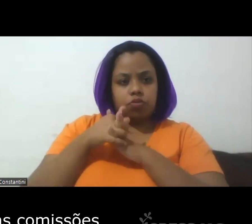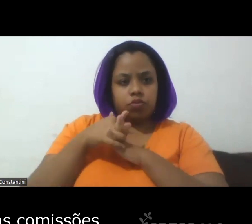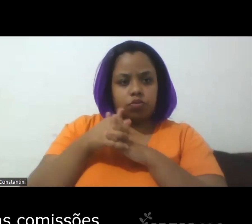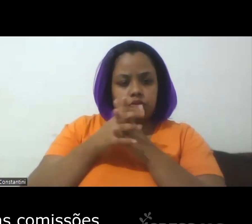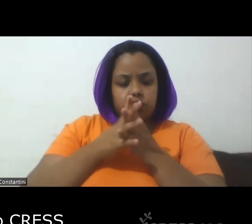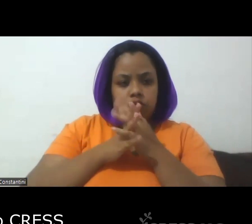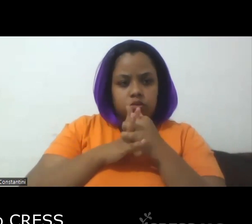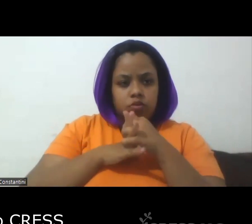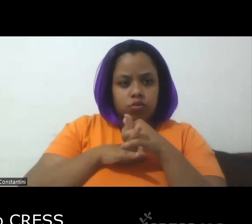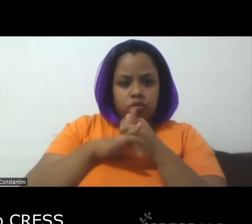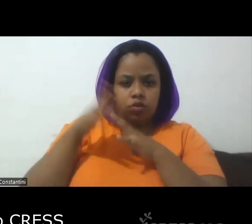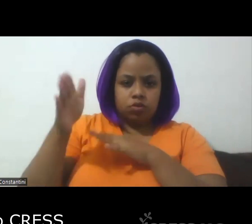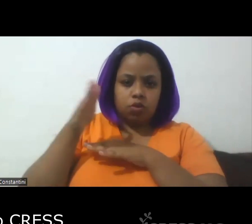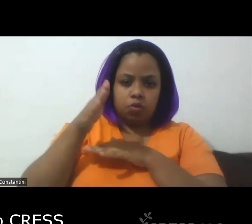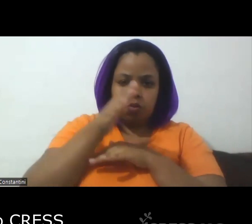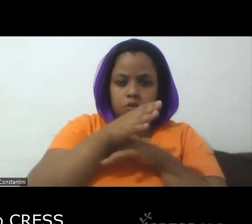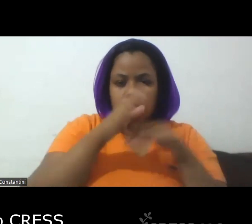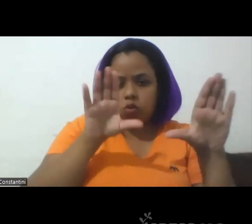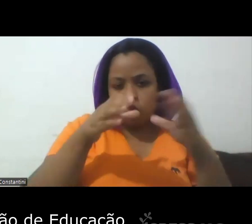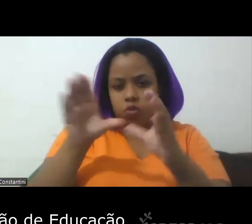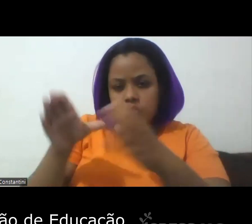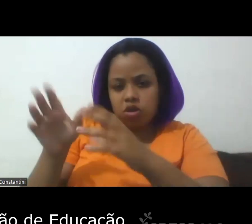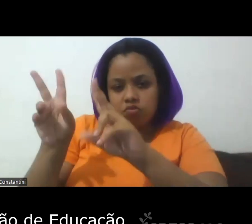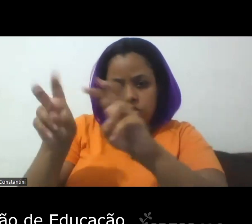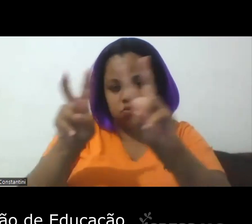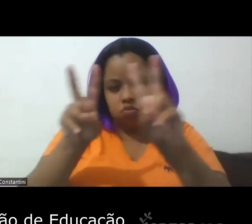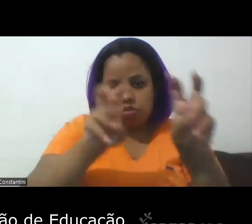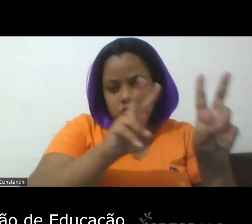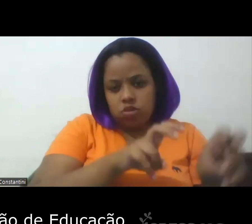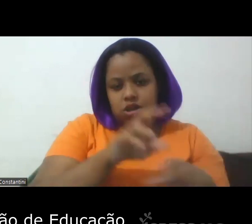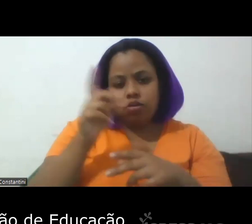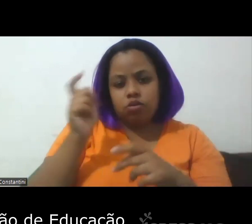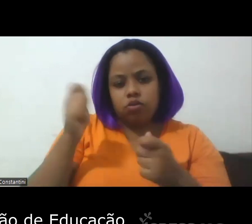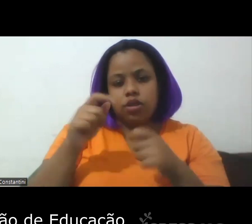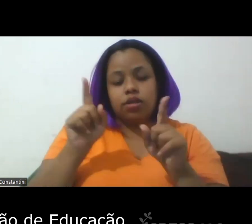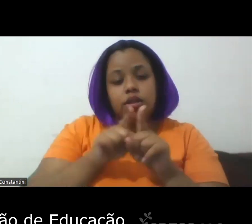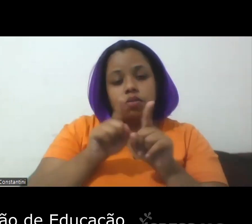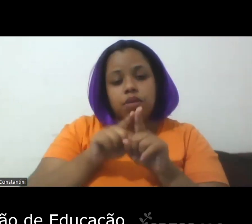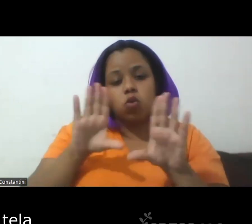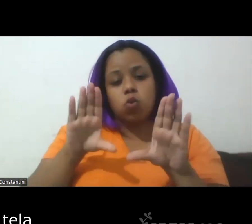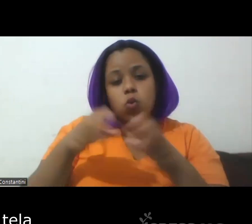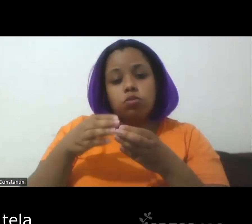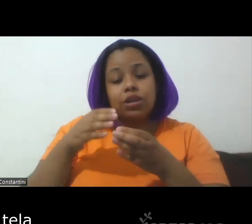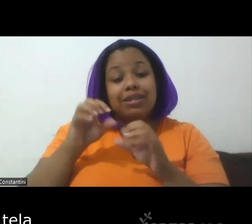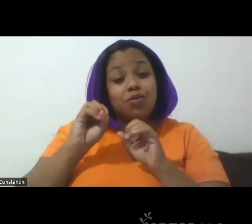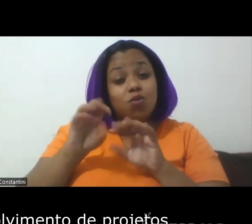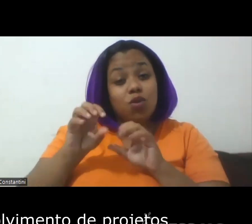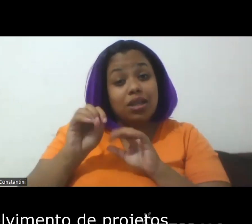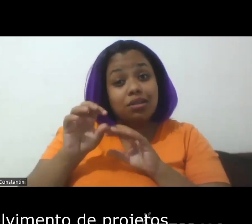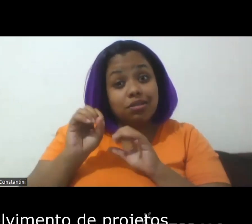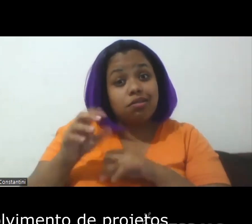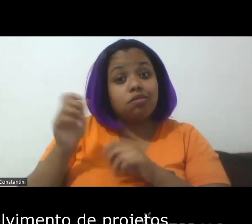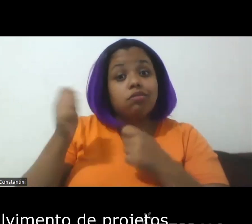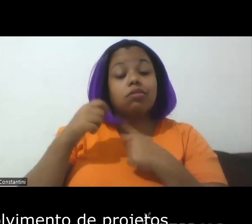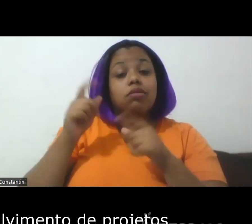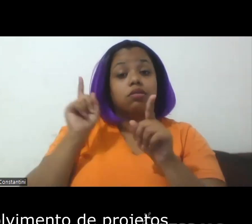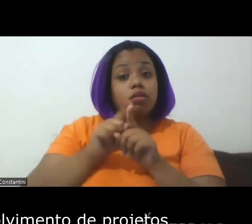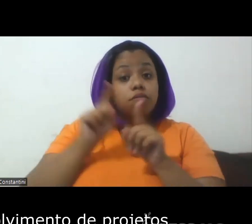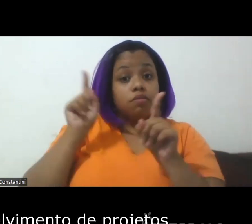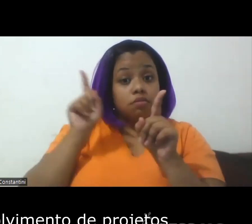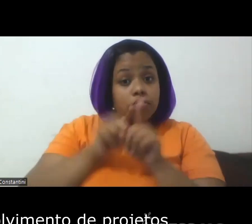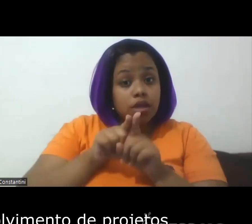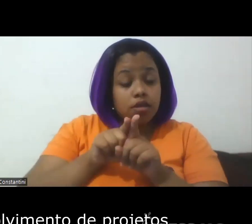comissões né temáticas do CREI sobretudo as comissões a comissão de educação aqui em tela né a